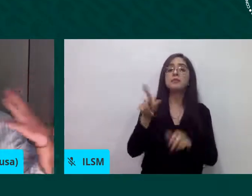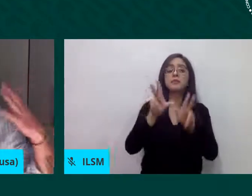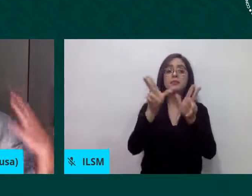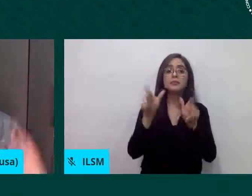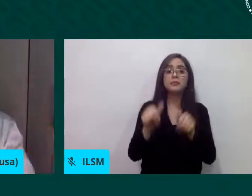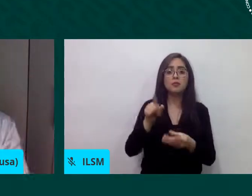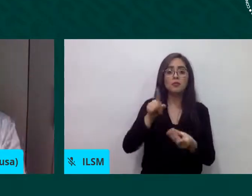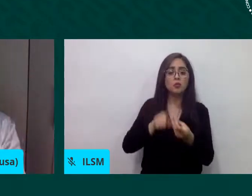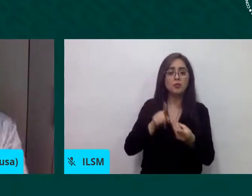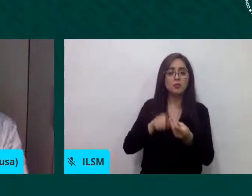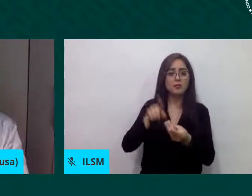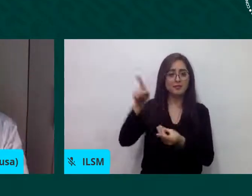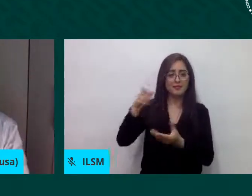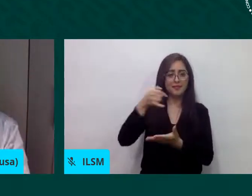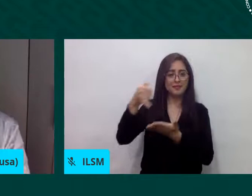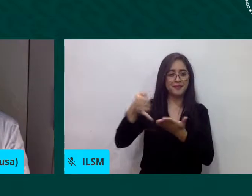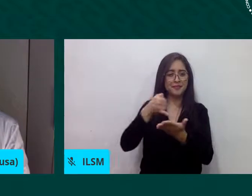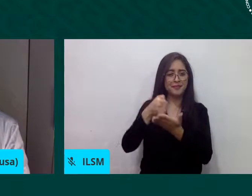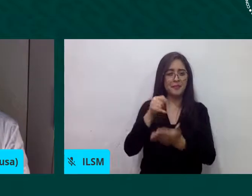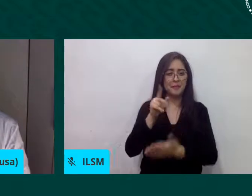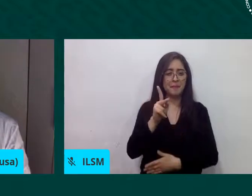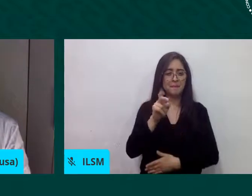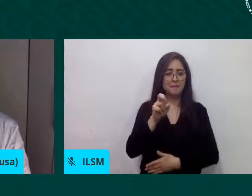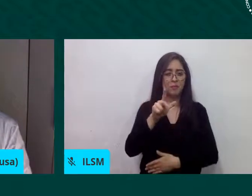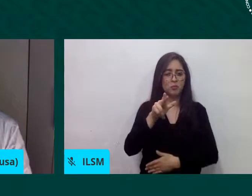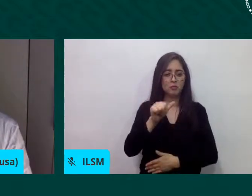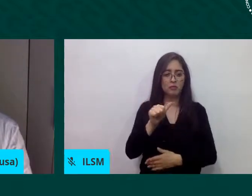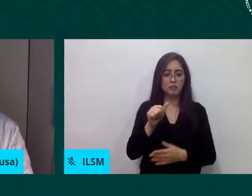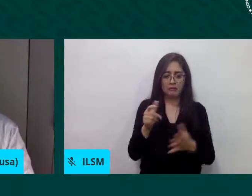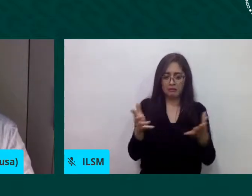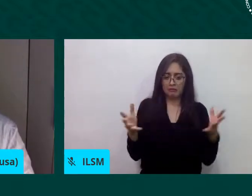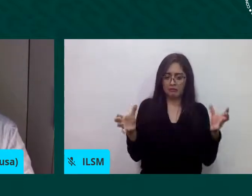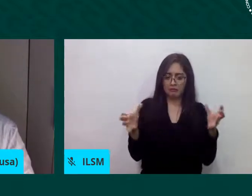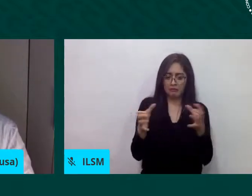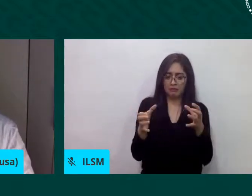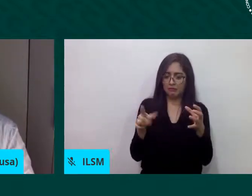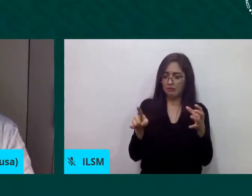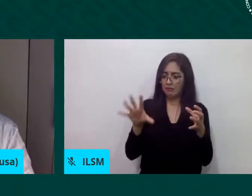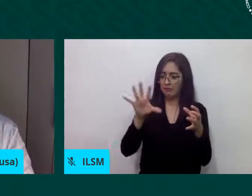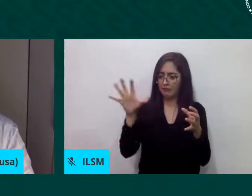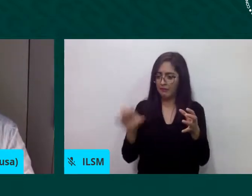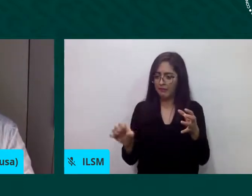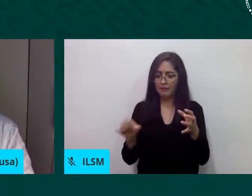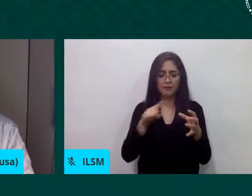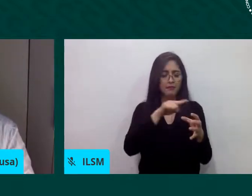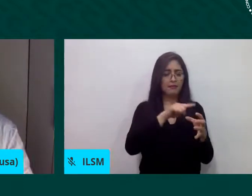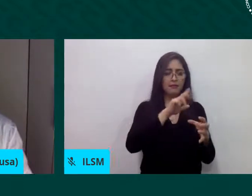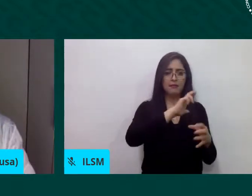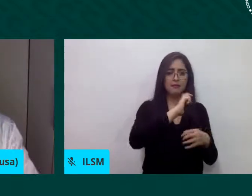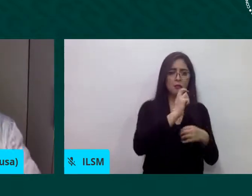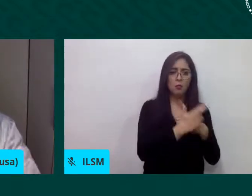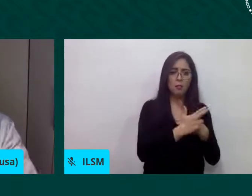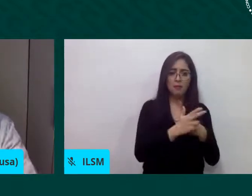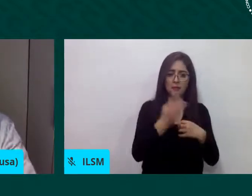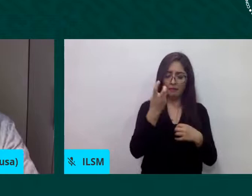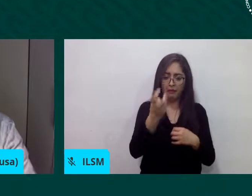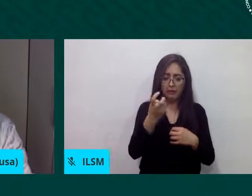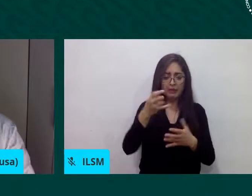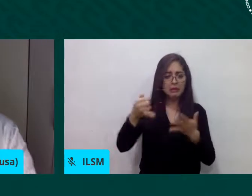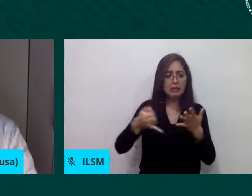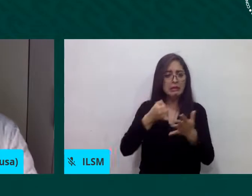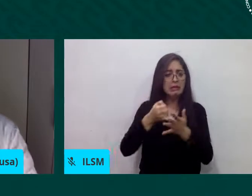África y Europa es un tema muy importante y quiero terminar solo